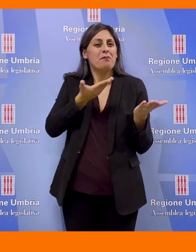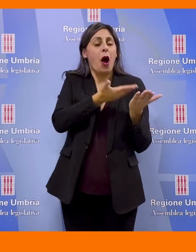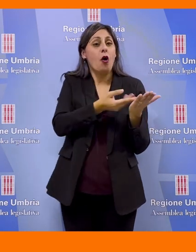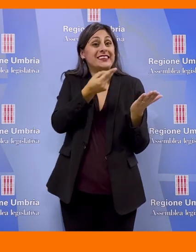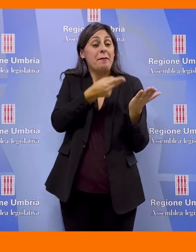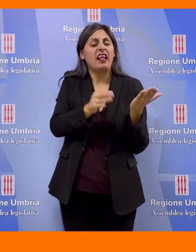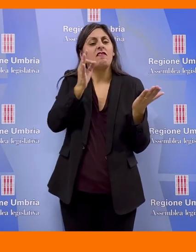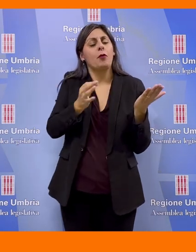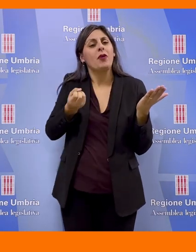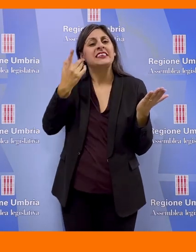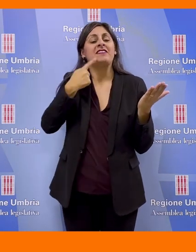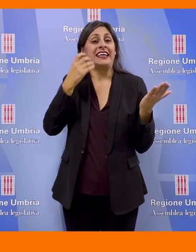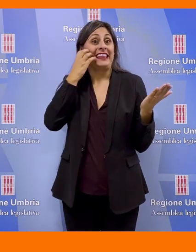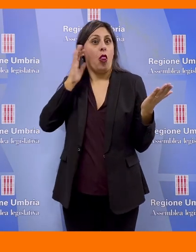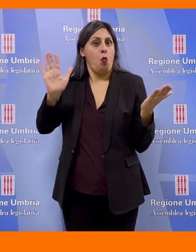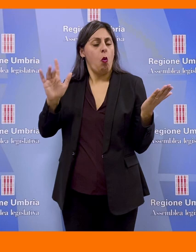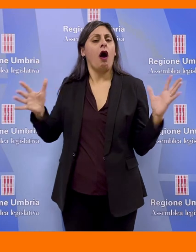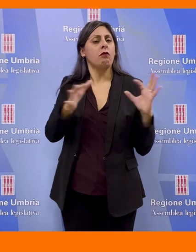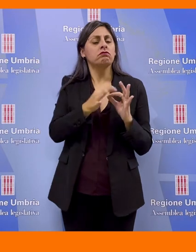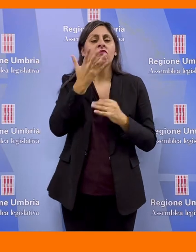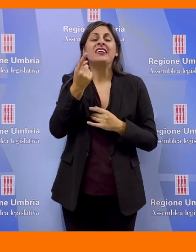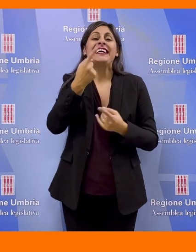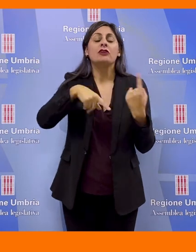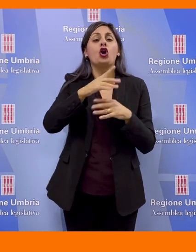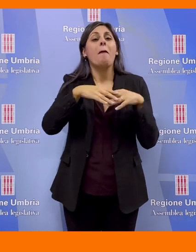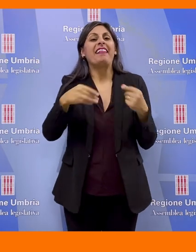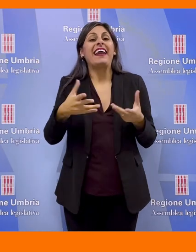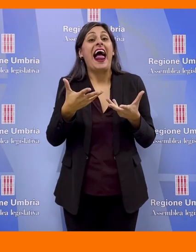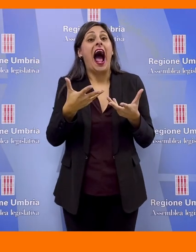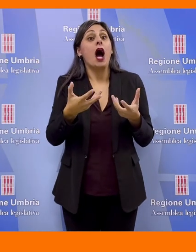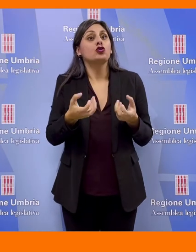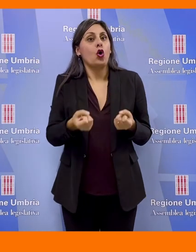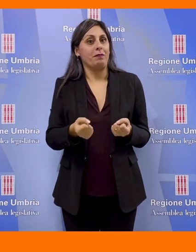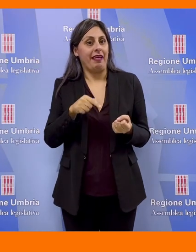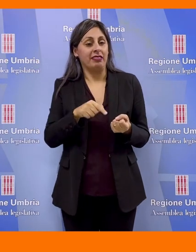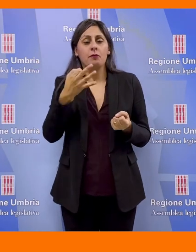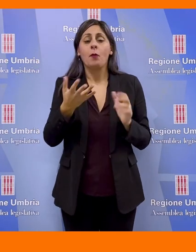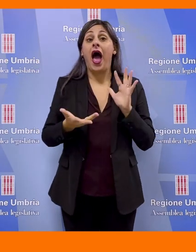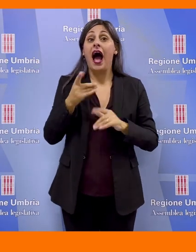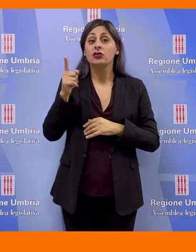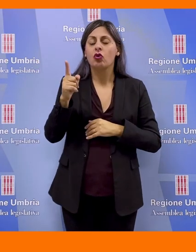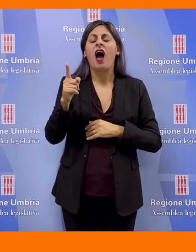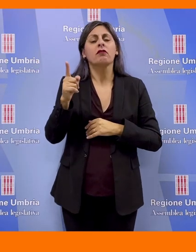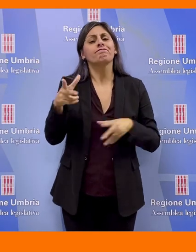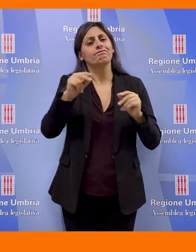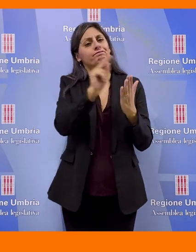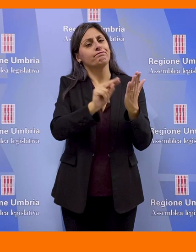precedente proposta emendativa ad iniziativa di De Luca, concernenti riciclo dei materiali assorbenti che l'assessorato ha provveduto a